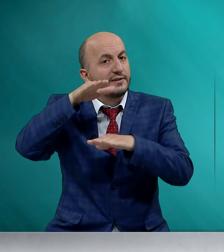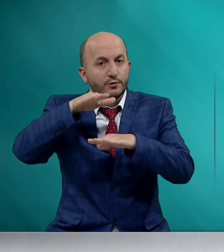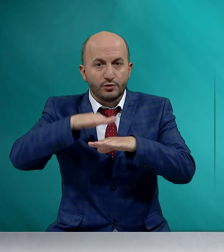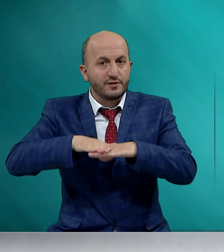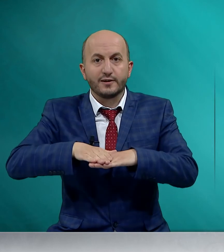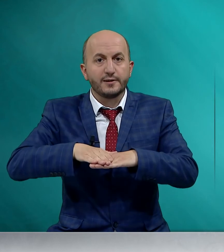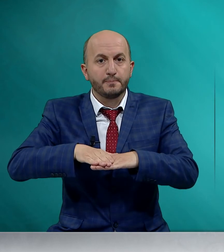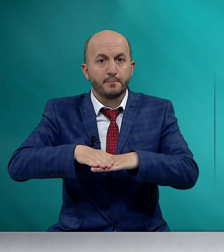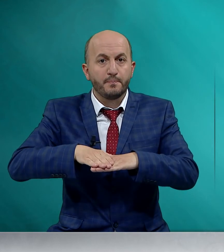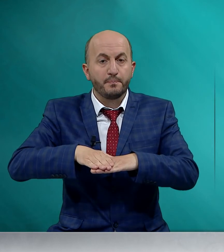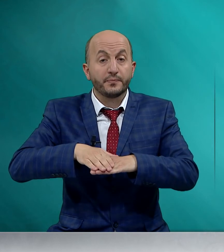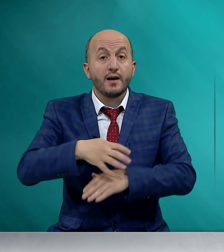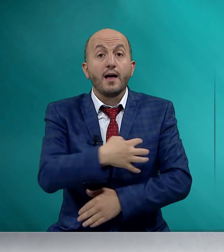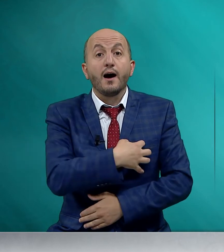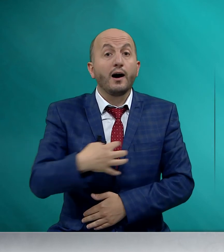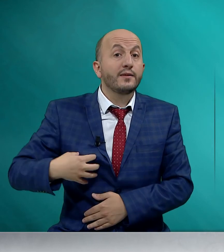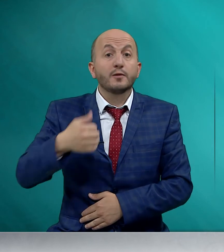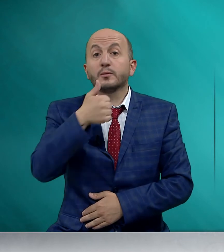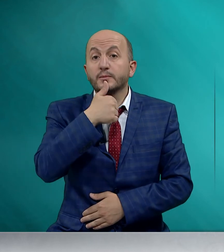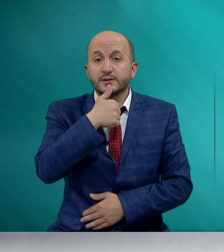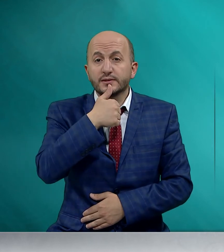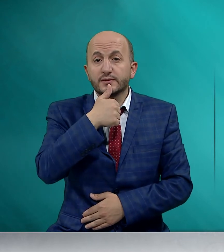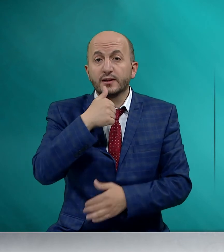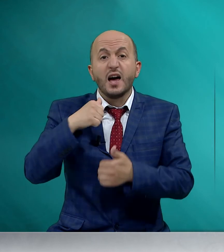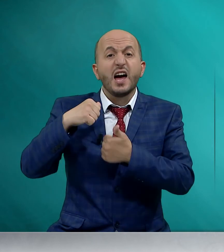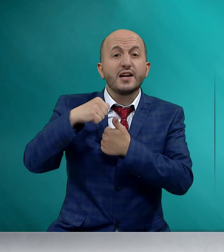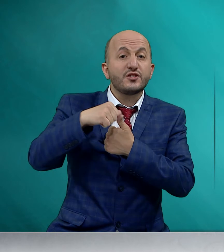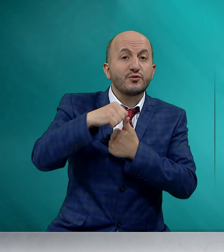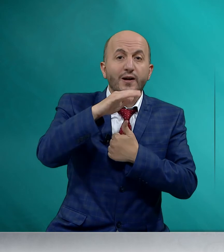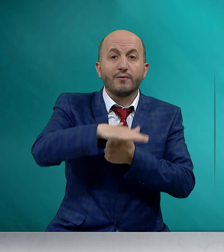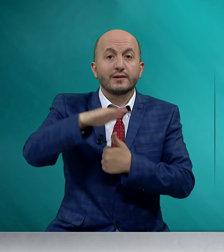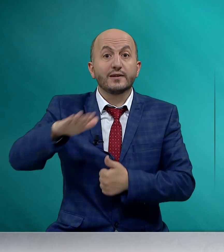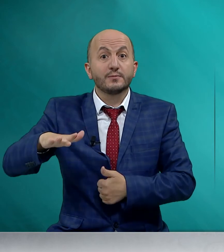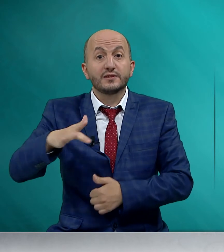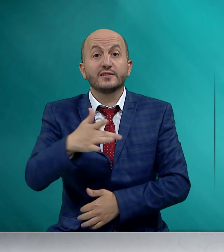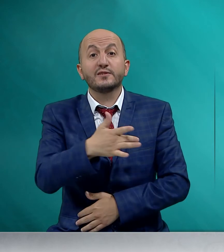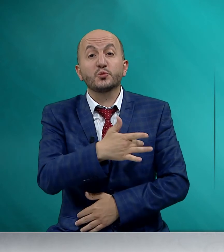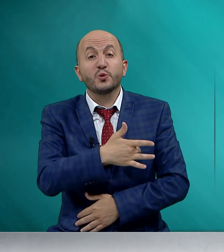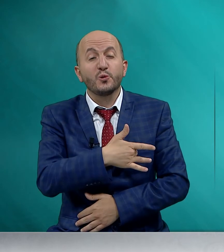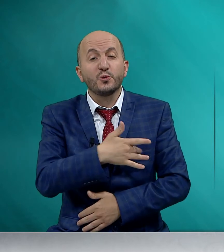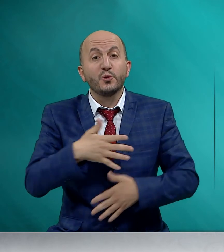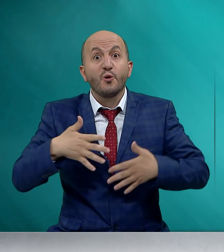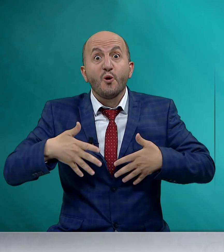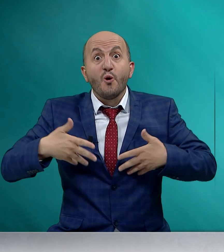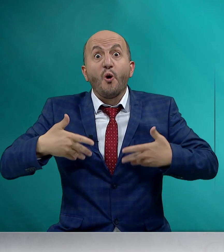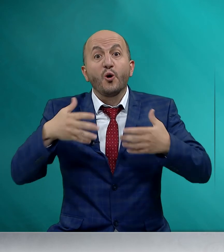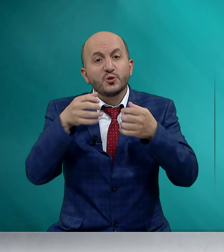gösterelim. Anne babamızın, eş ve evlatlarımızın gönlünü hoş